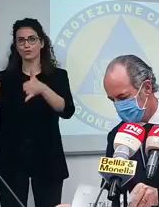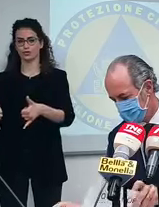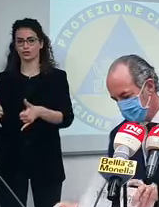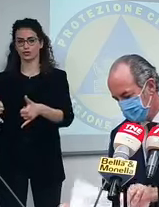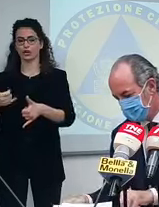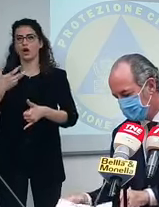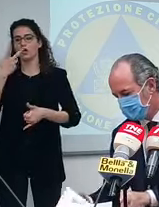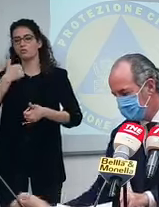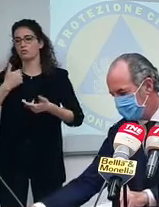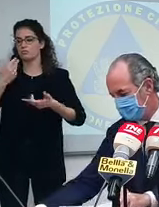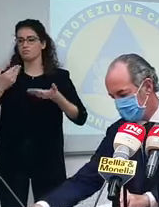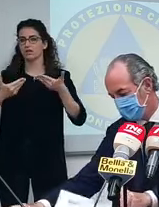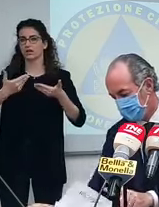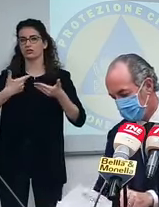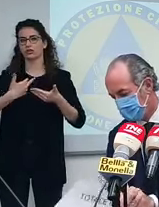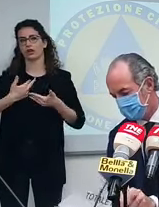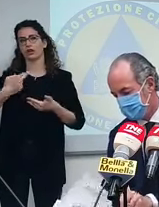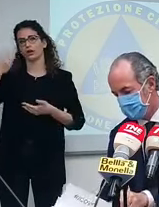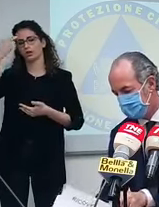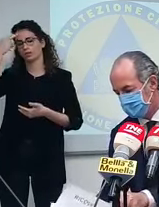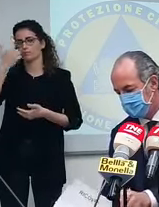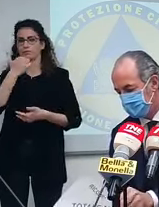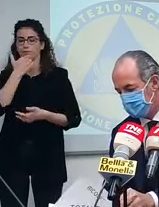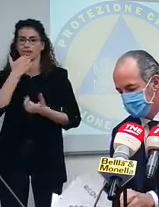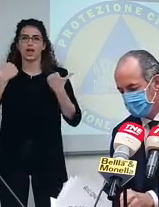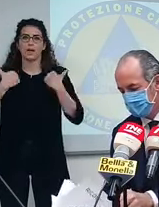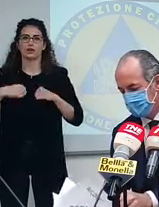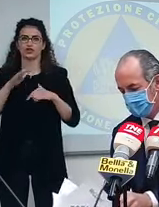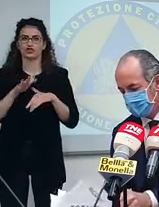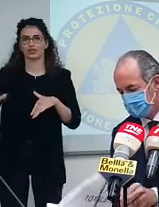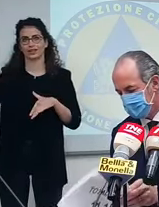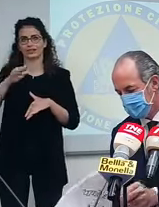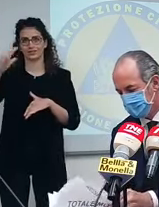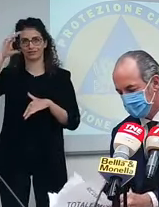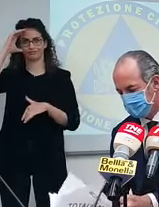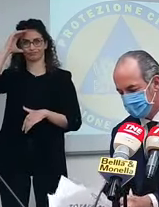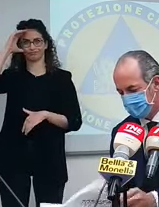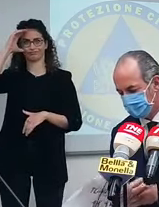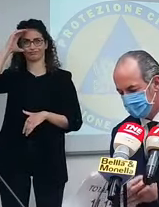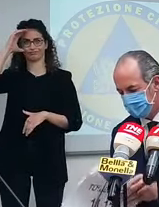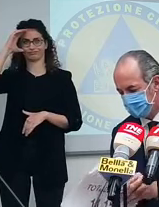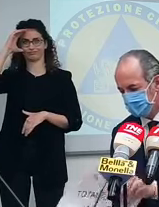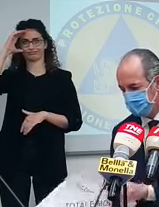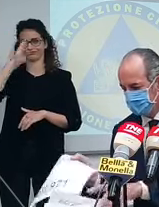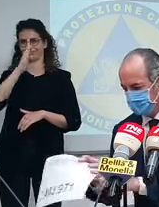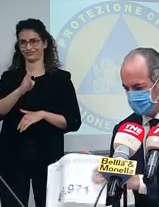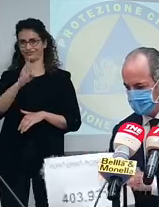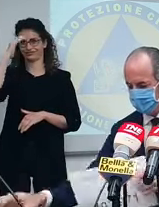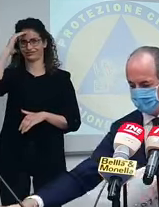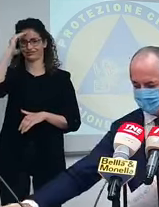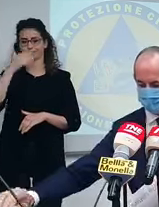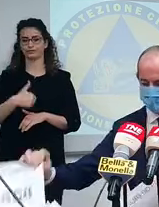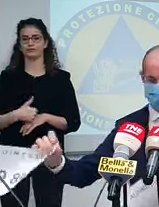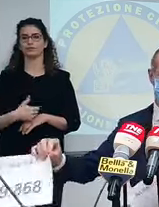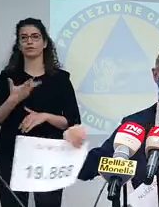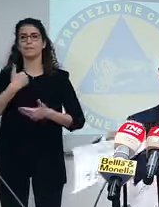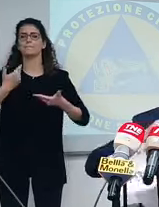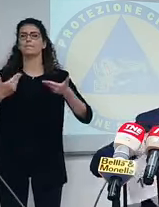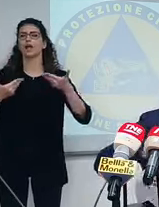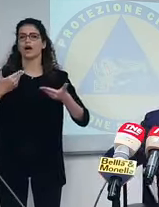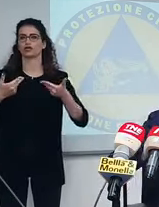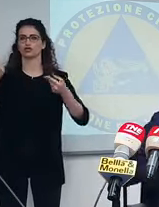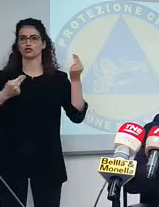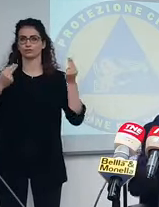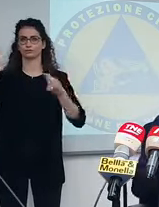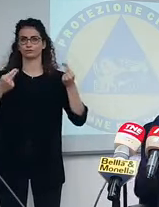bilancio, ma lo ricordo Beneficio, perdonatemi dei cittadini, magari che ci servono anche in diretta, volessimo fare un bilancio,